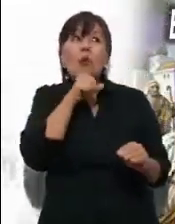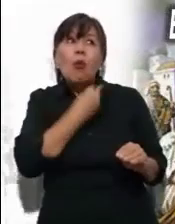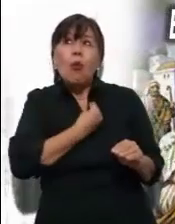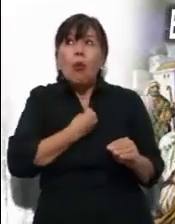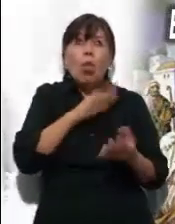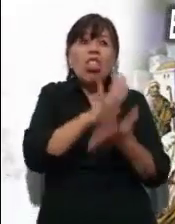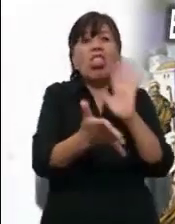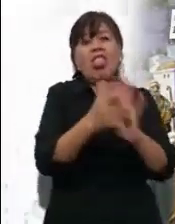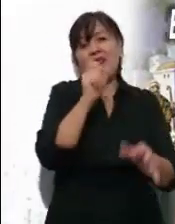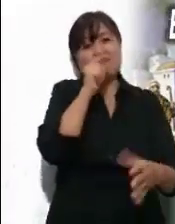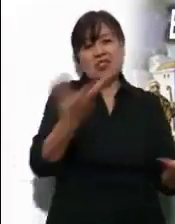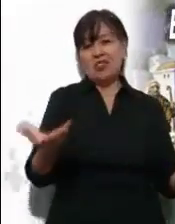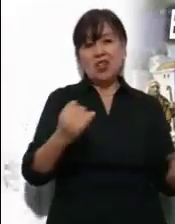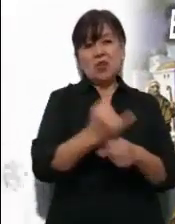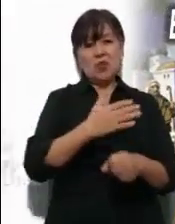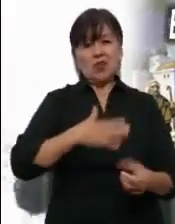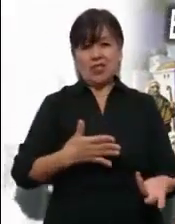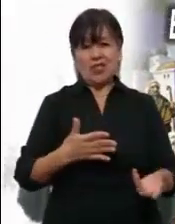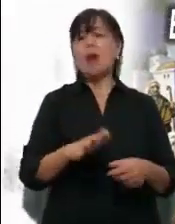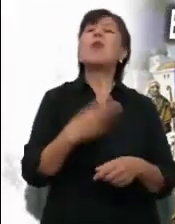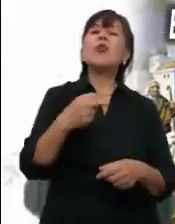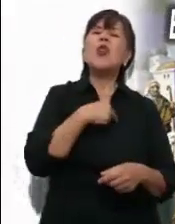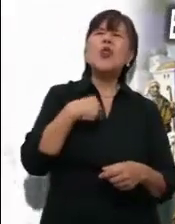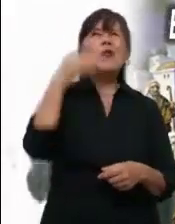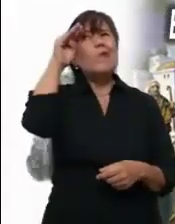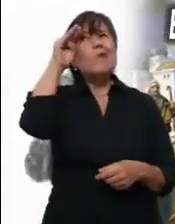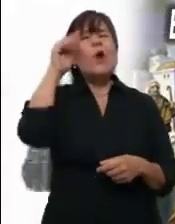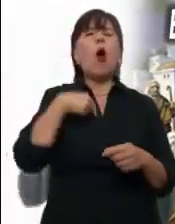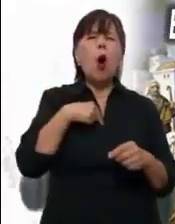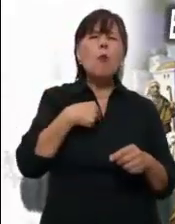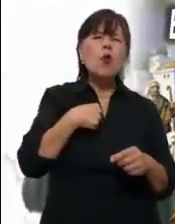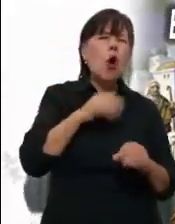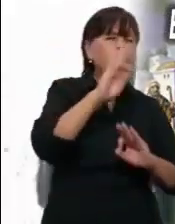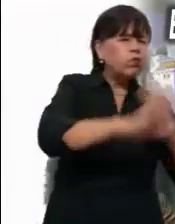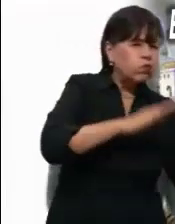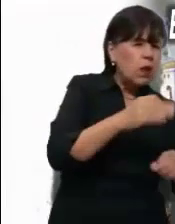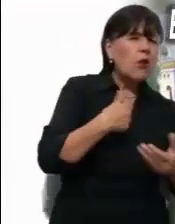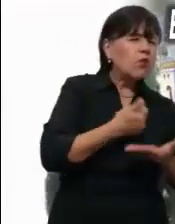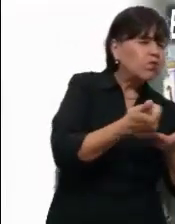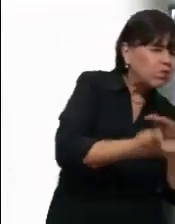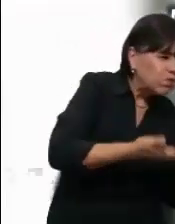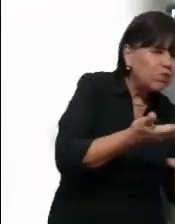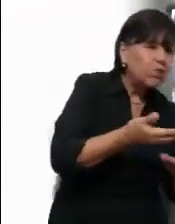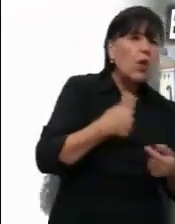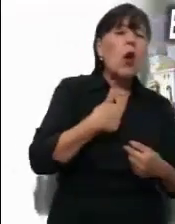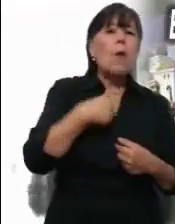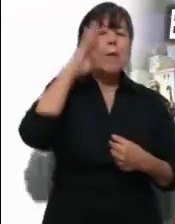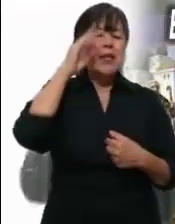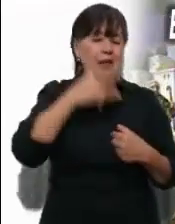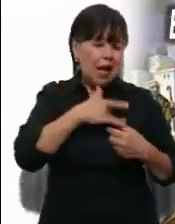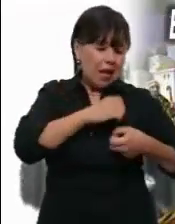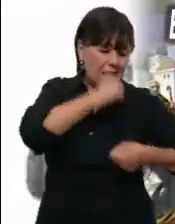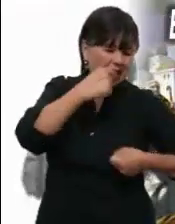¿Cómo es nuestro servicio y nuestra disposición? ¿Qué buscamos realmente en nuestro corazón?